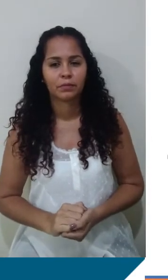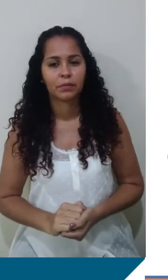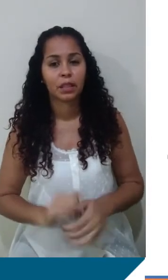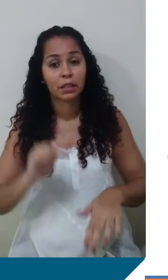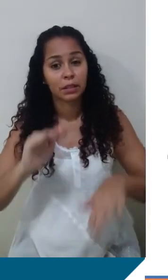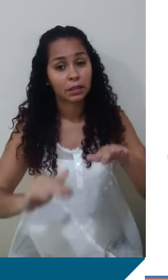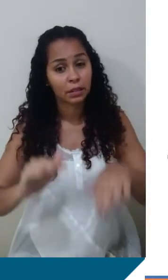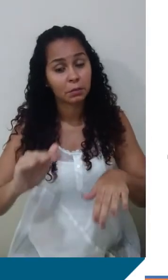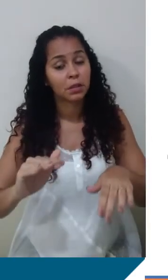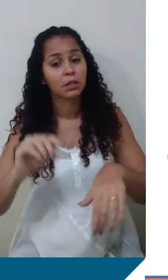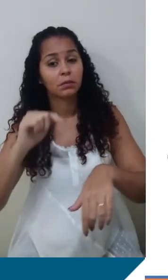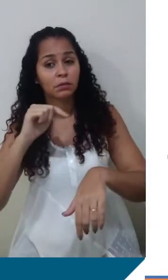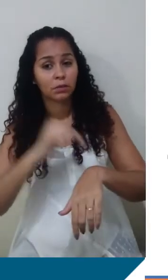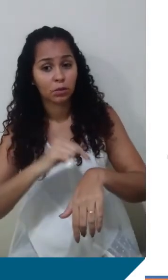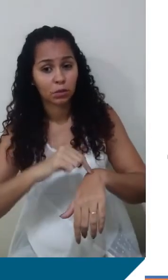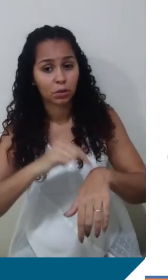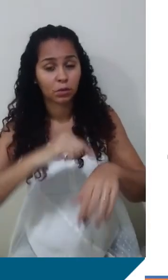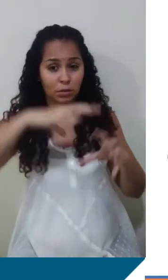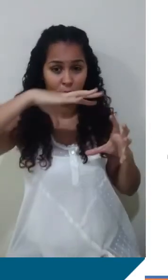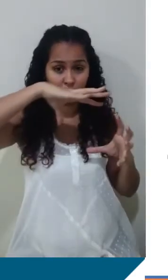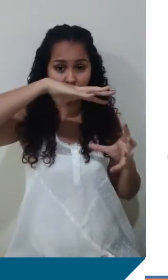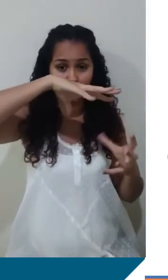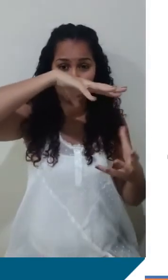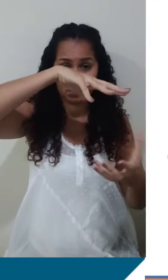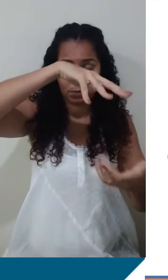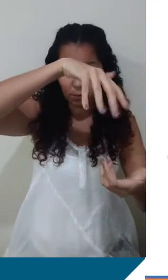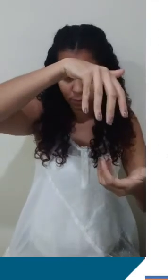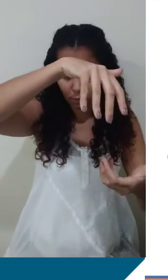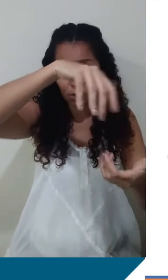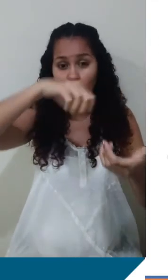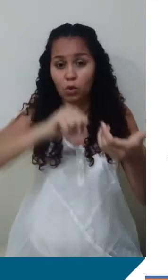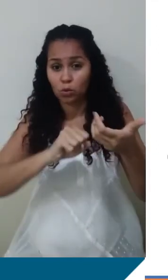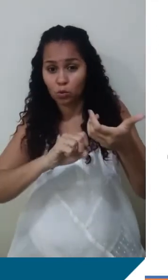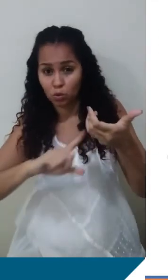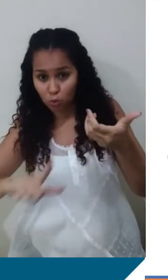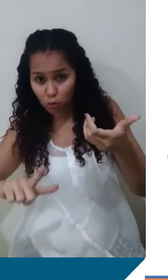batem no Hemisfério Sul e no Hemisfério Norte de diferentes formas. Em outro,